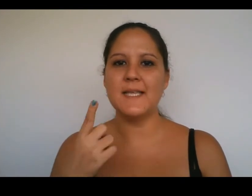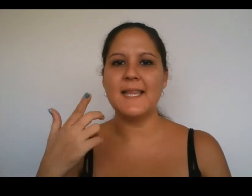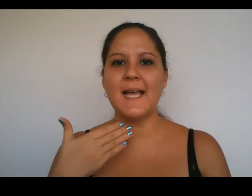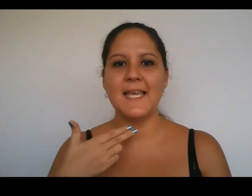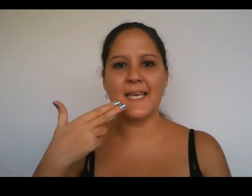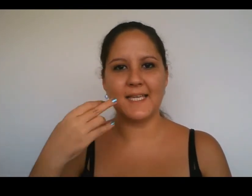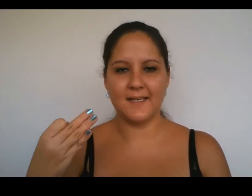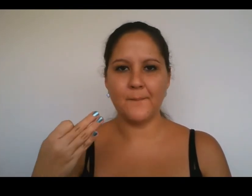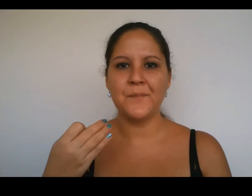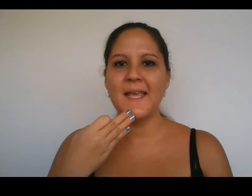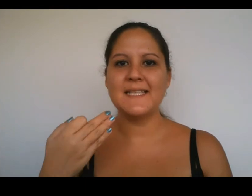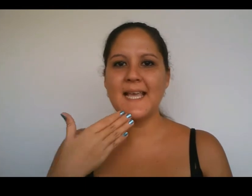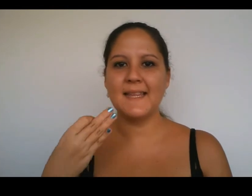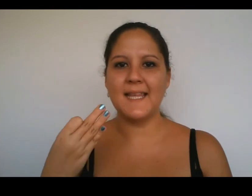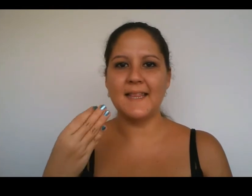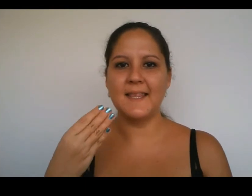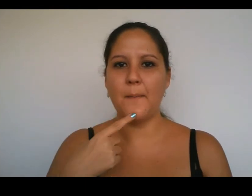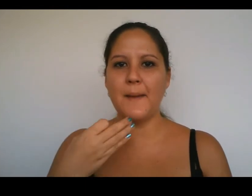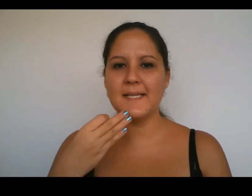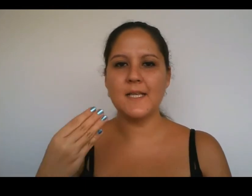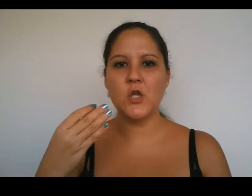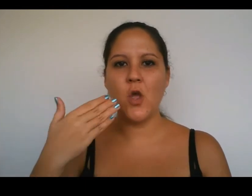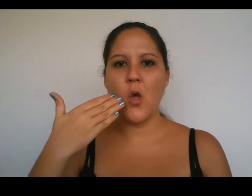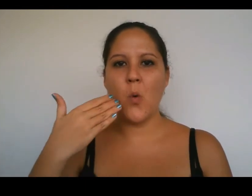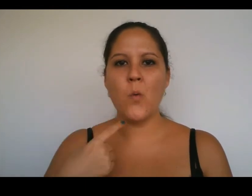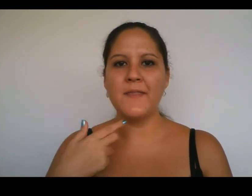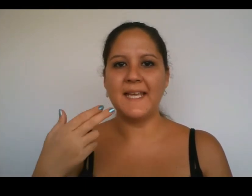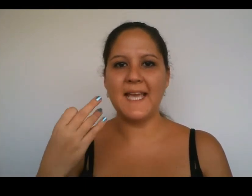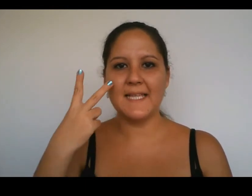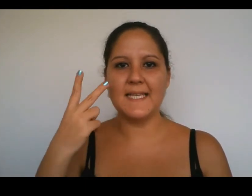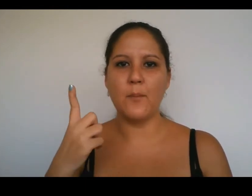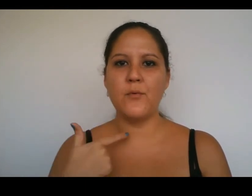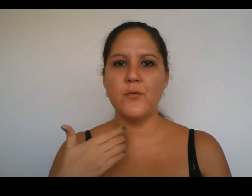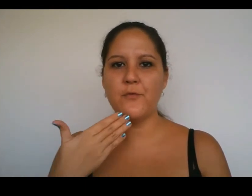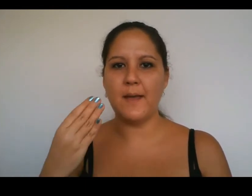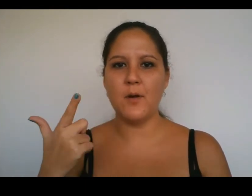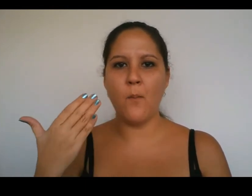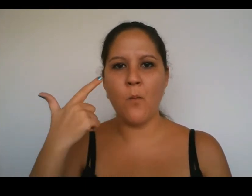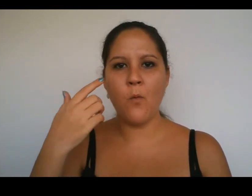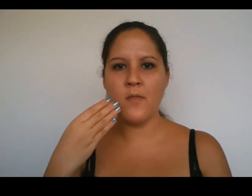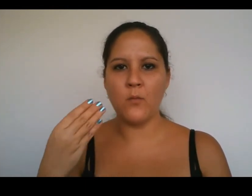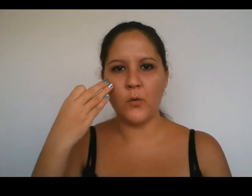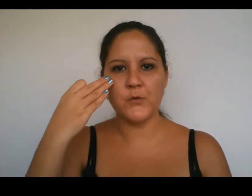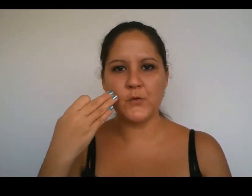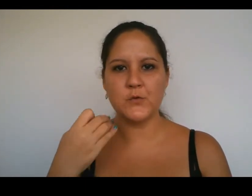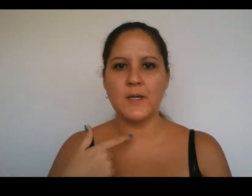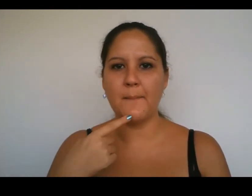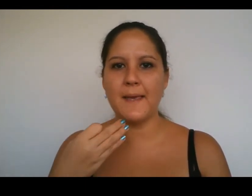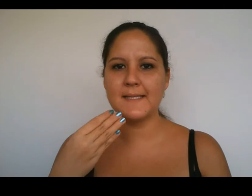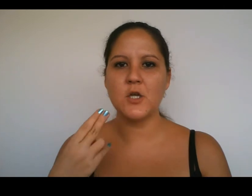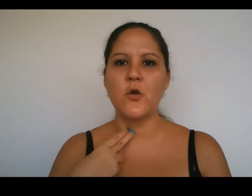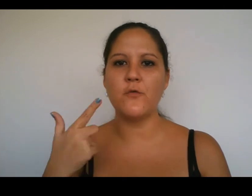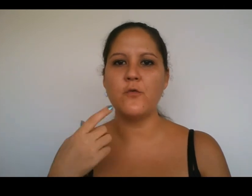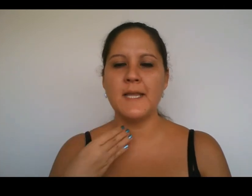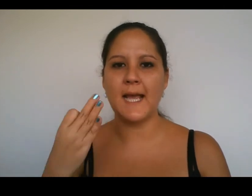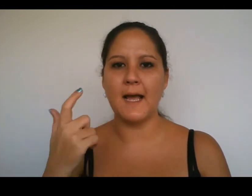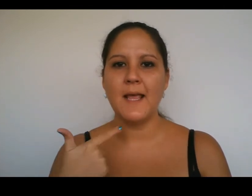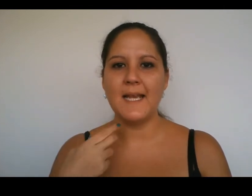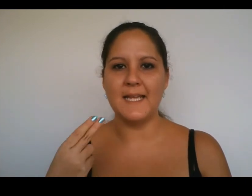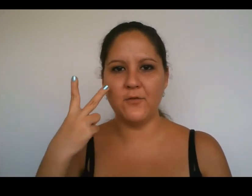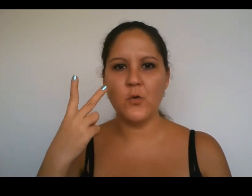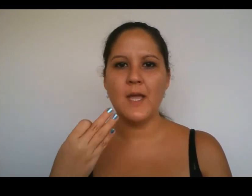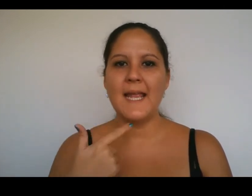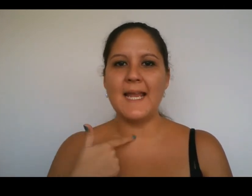sont ces gardiens qui nous aident à guérir. Certaines personnes ont des gardiens plus faibles, moins nombreux. Ce sont les personnes